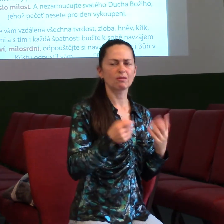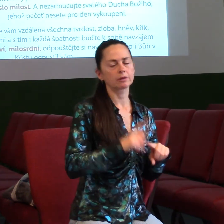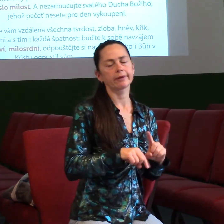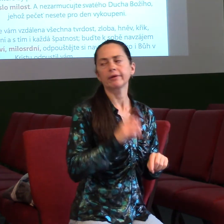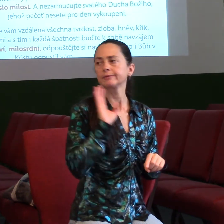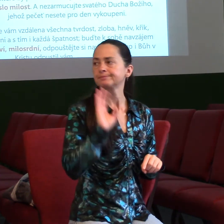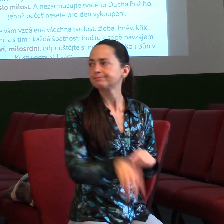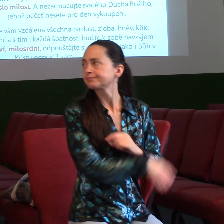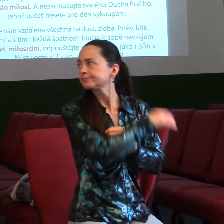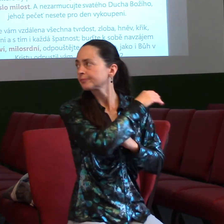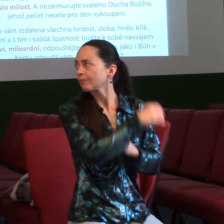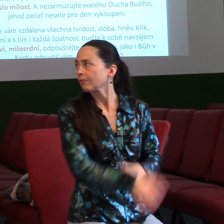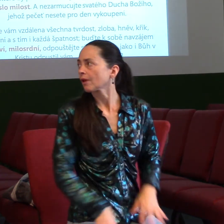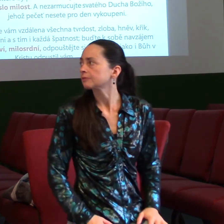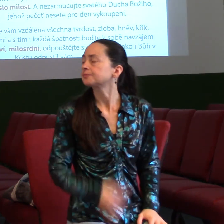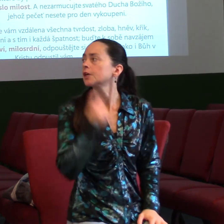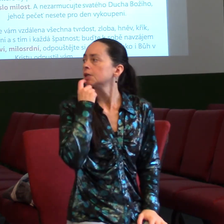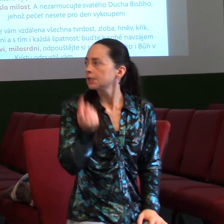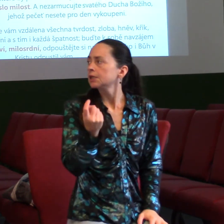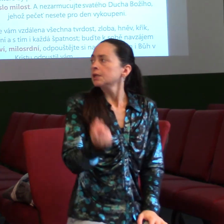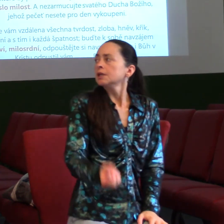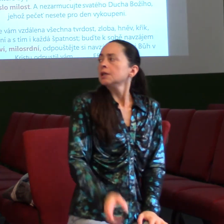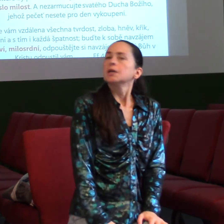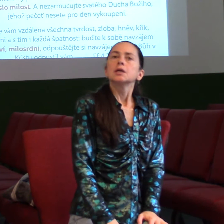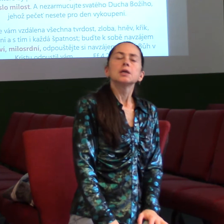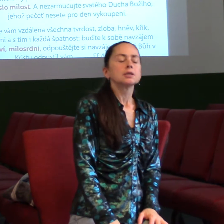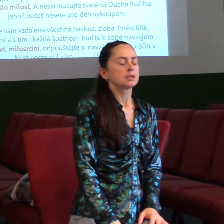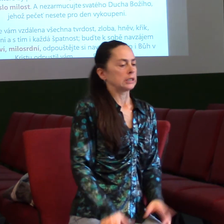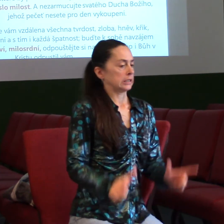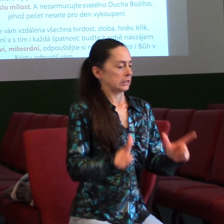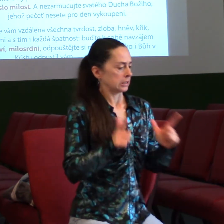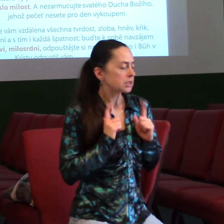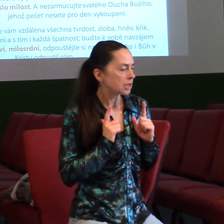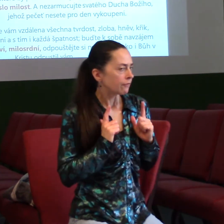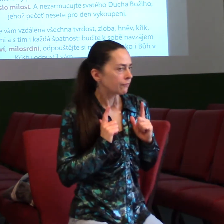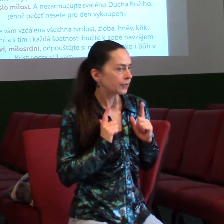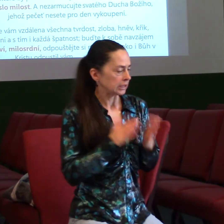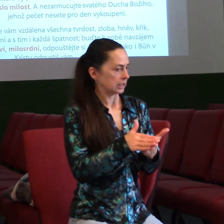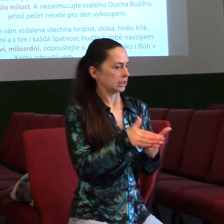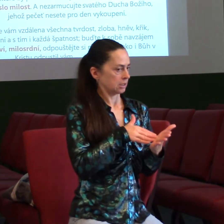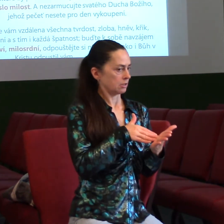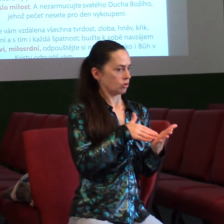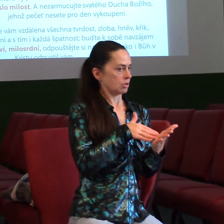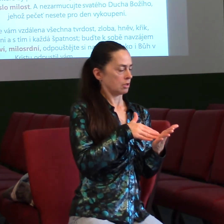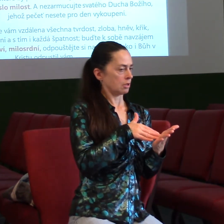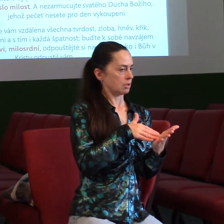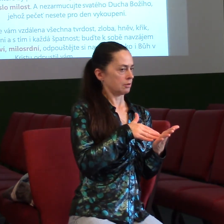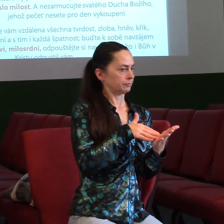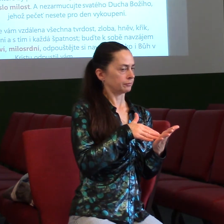A které bych chtěl se nad nima zastavit. Úplně na začátku, ještě než jsou k těm pěti myšlenkám, je tam